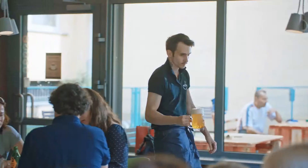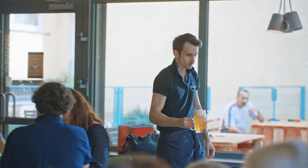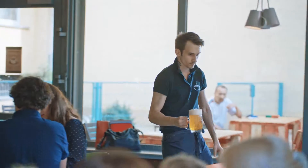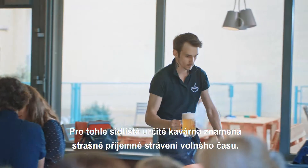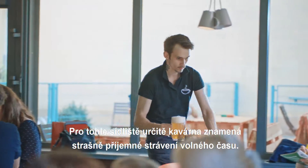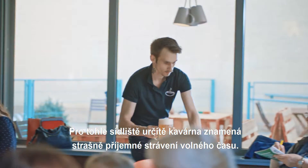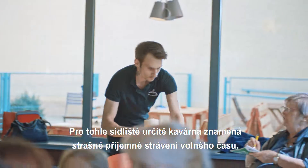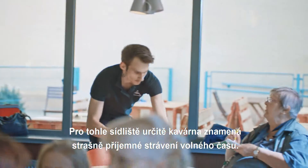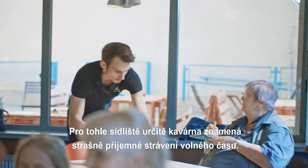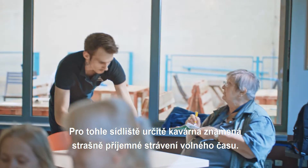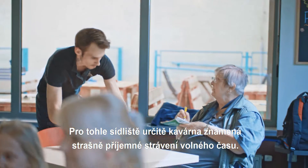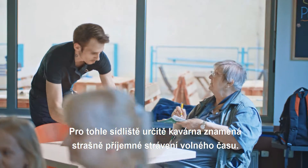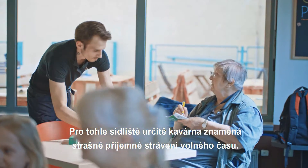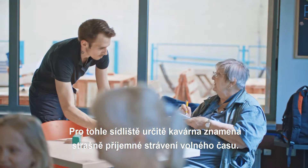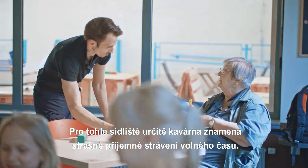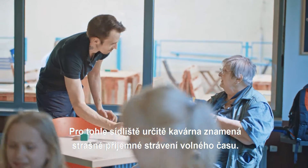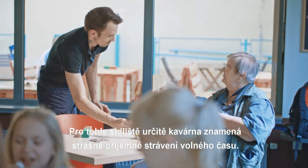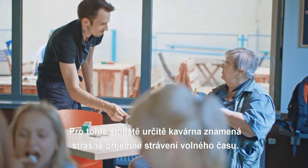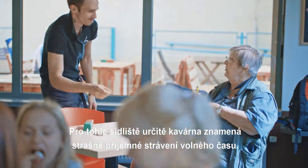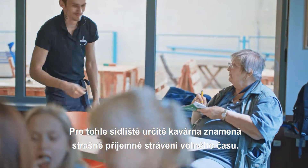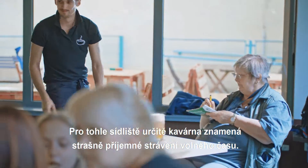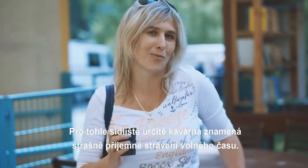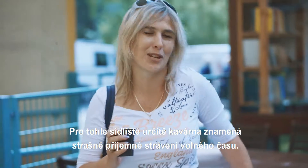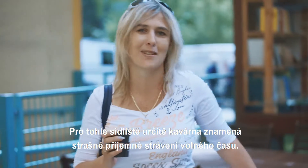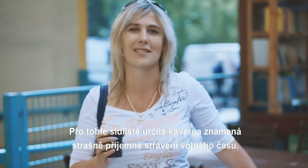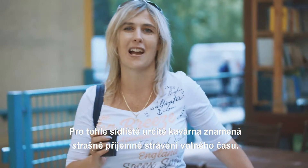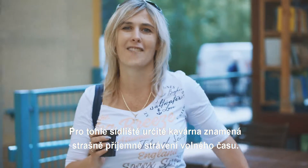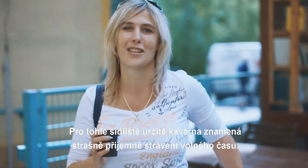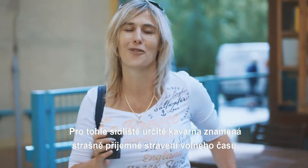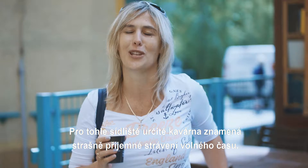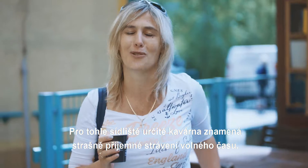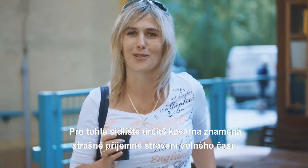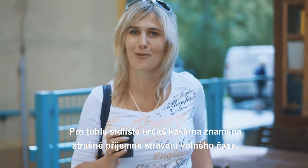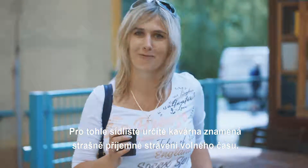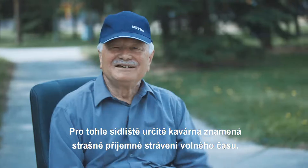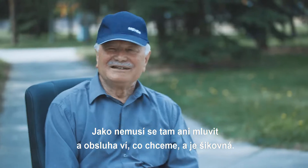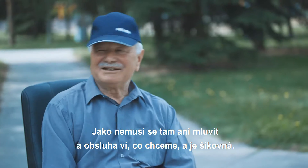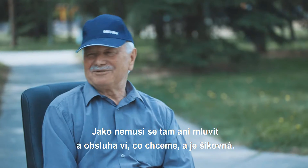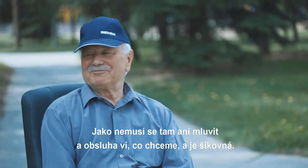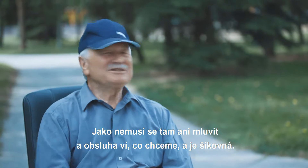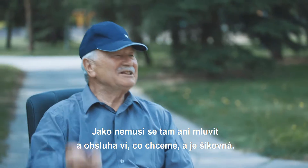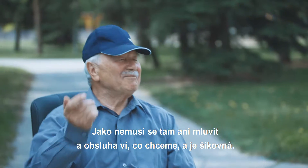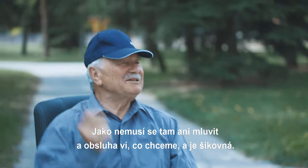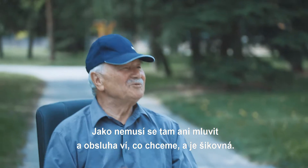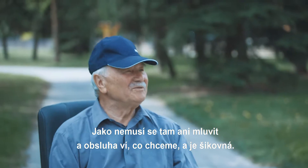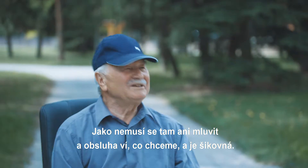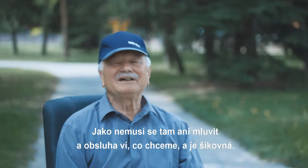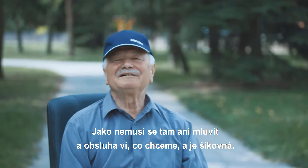Proto tohle sídleště určitě kavárna znamená strašně příjemné strávení volného času. Nemusí se tam ani mluvit a